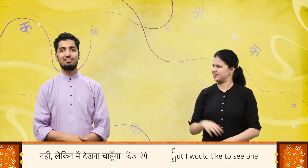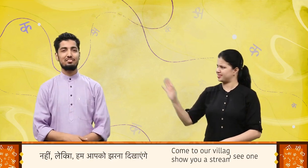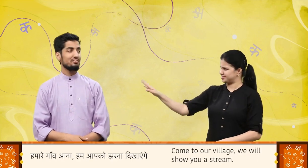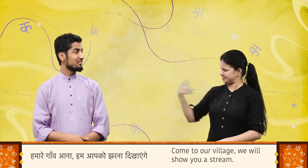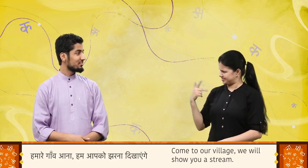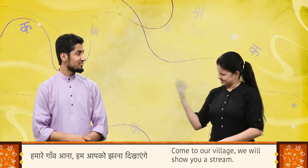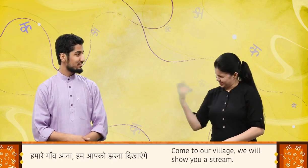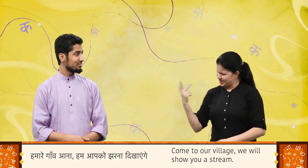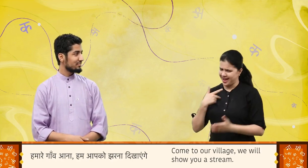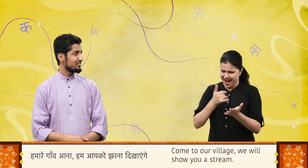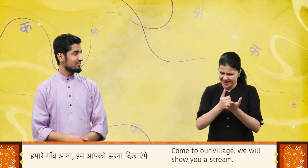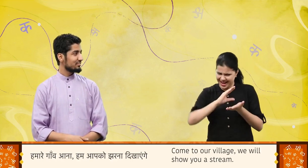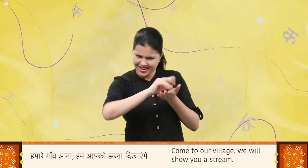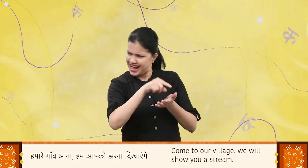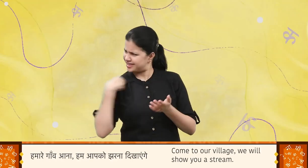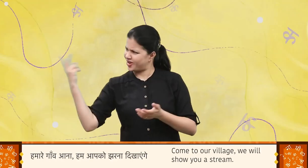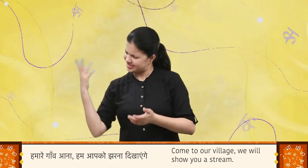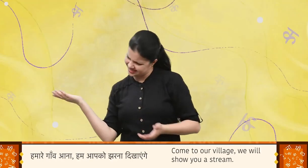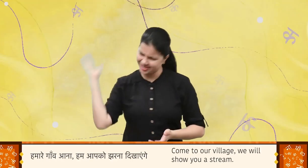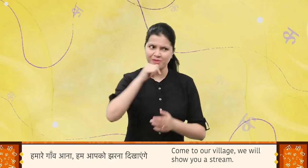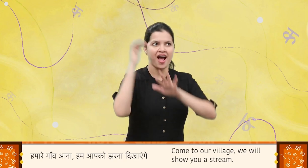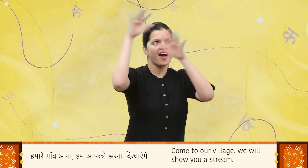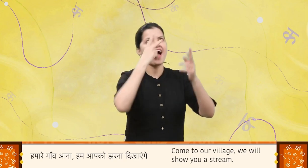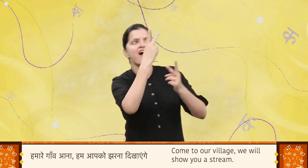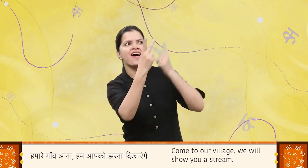हमारे गाम आना हम आपको जर्ना दिखाएंगे